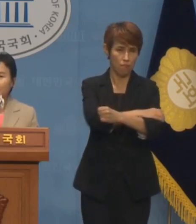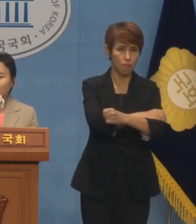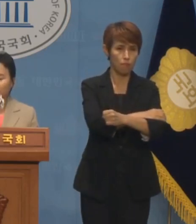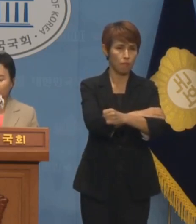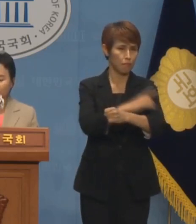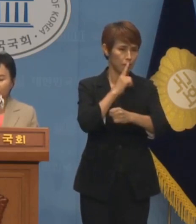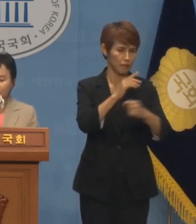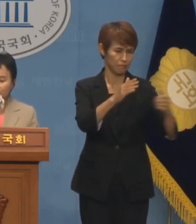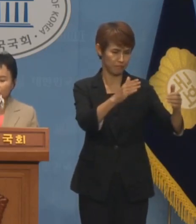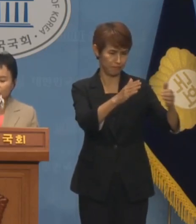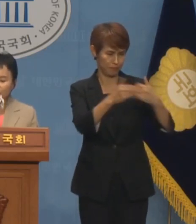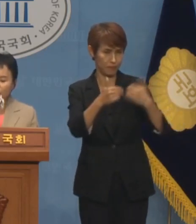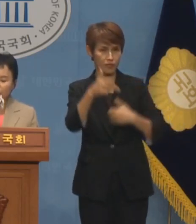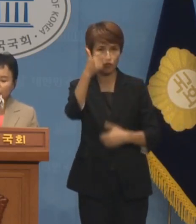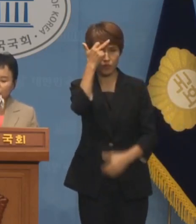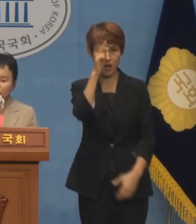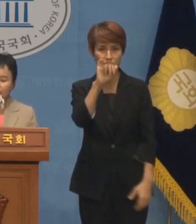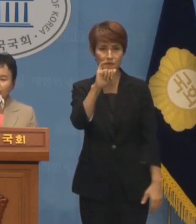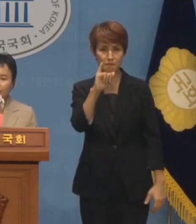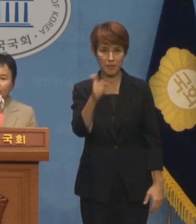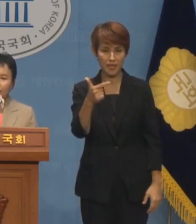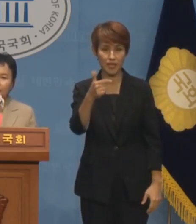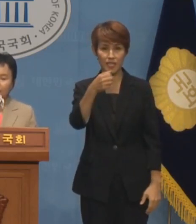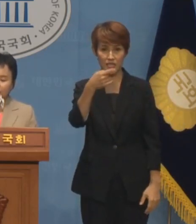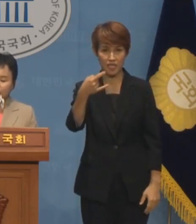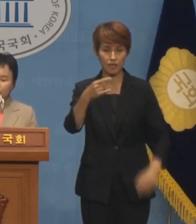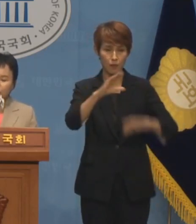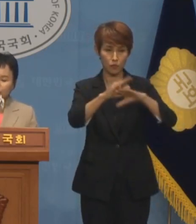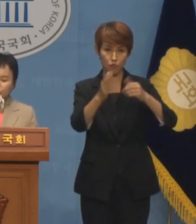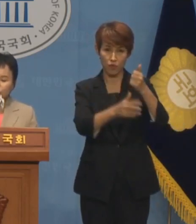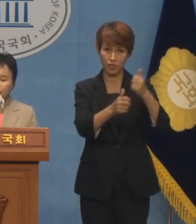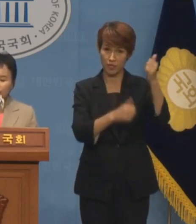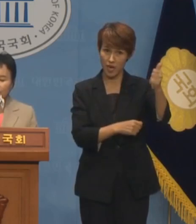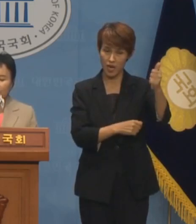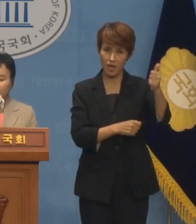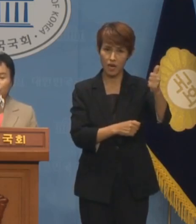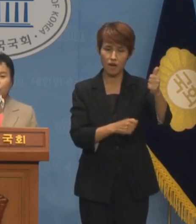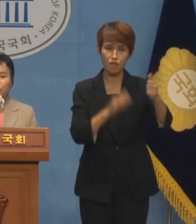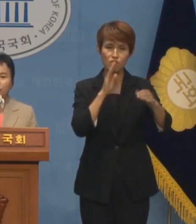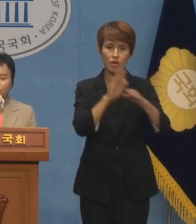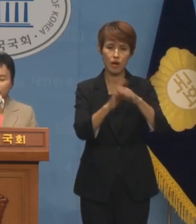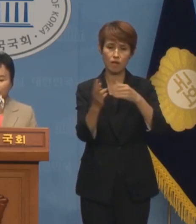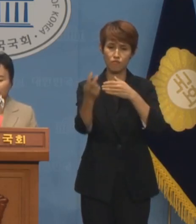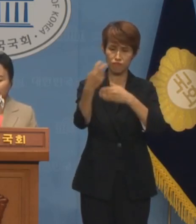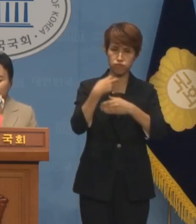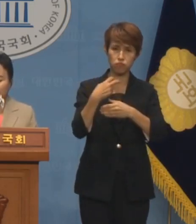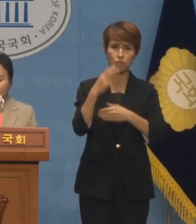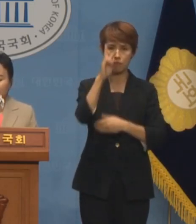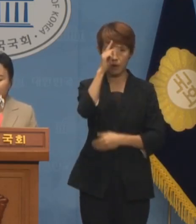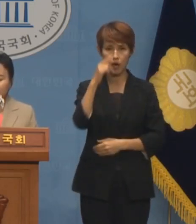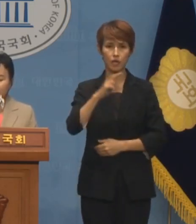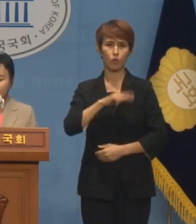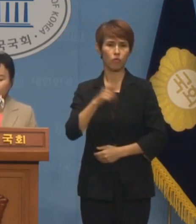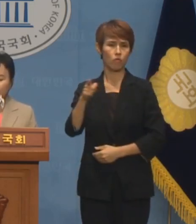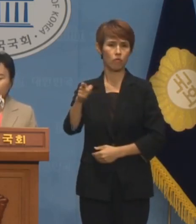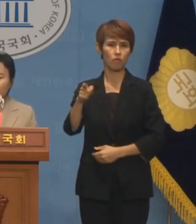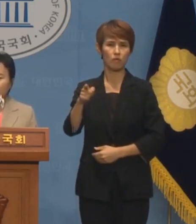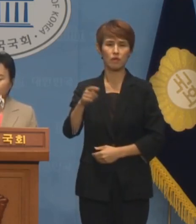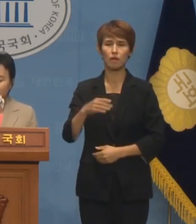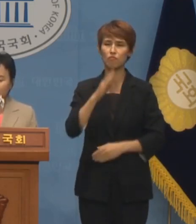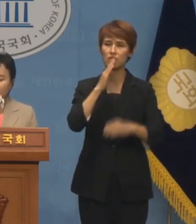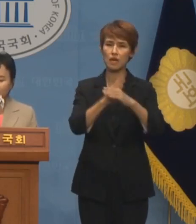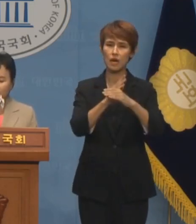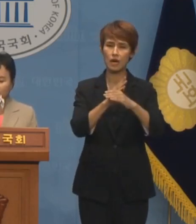일삼던 채민희 과방위원장이 탈북민 출신의 박충건 의원에게 전체주의